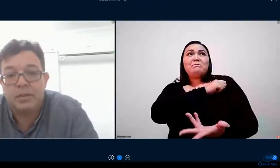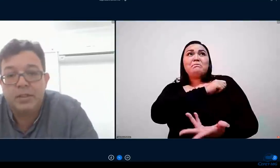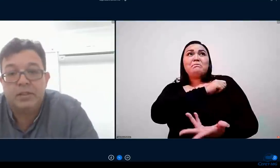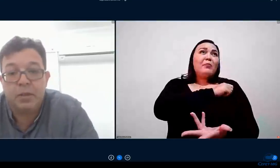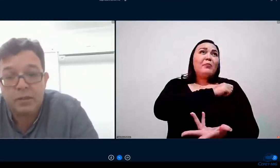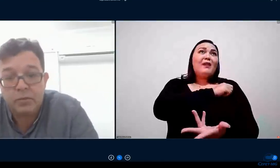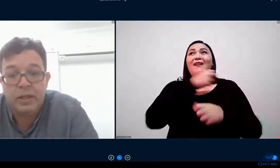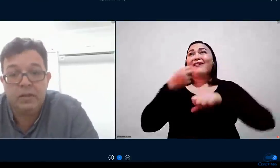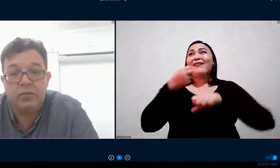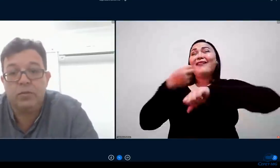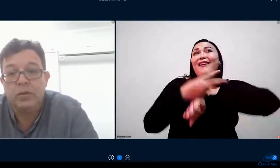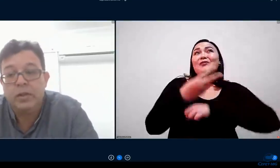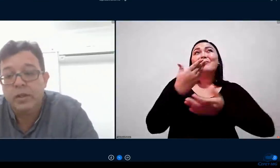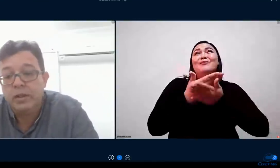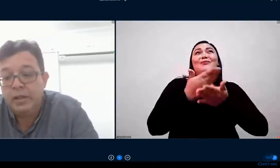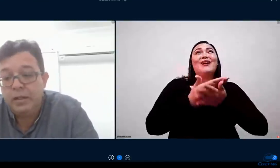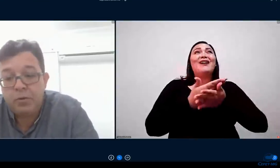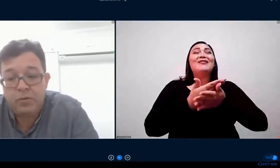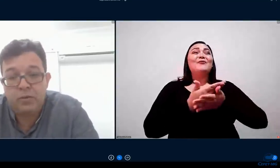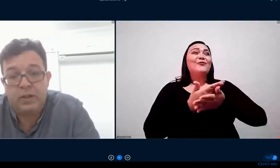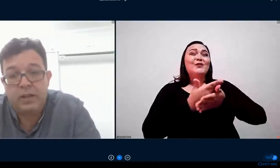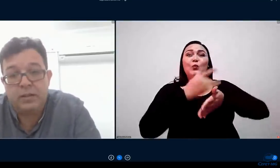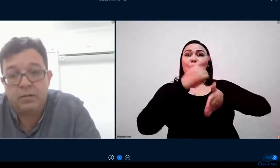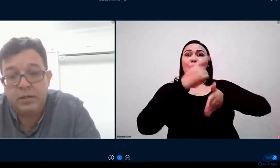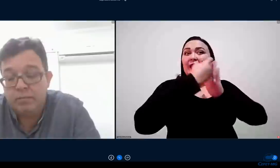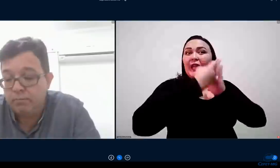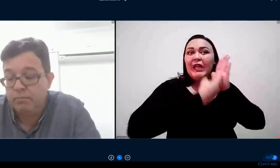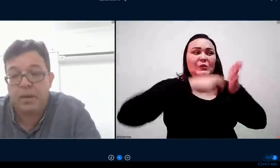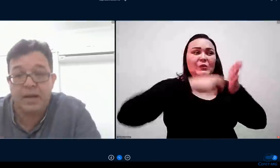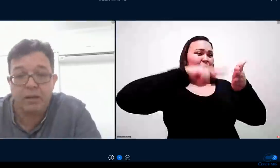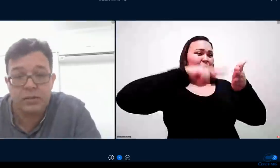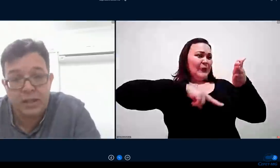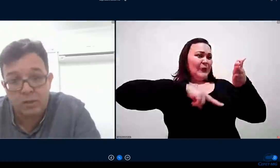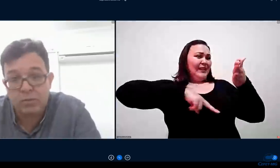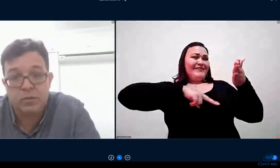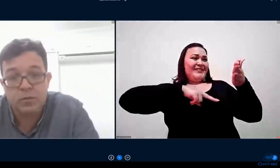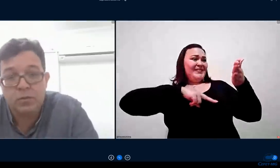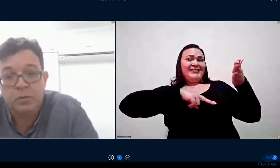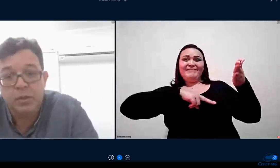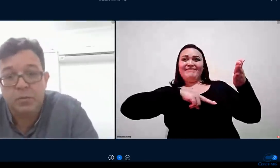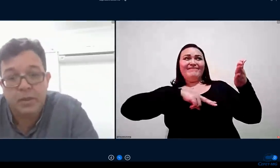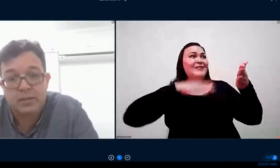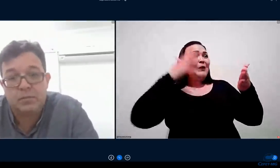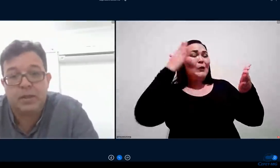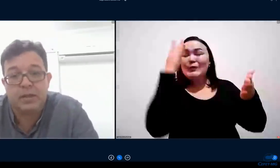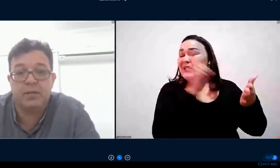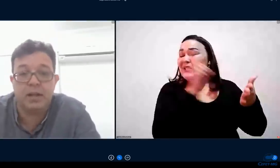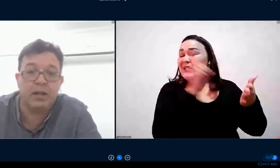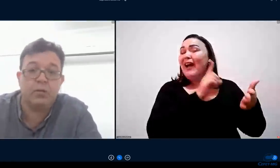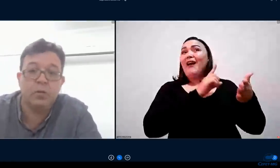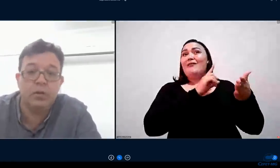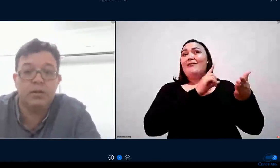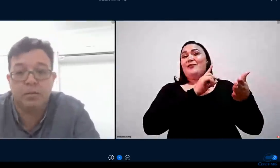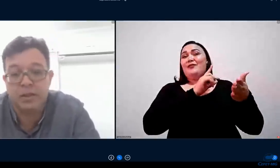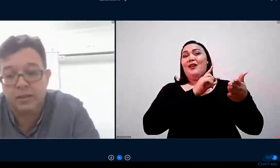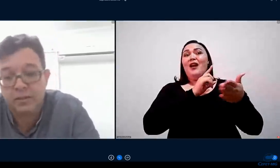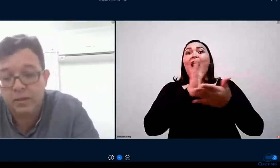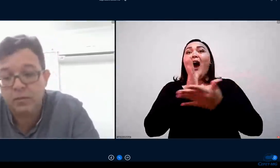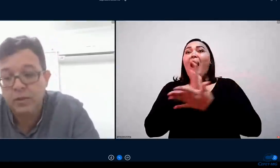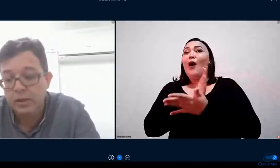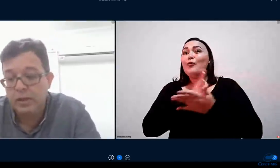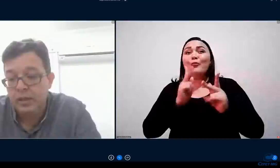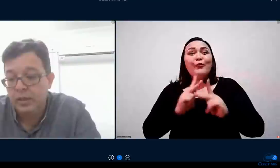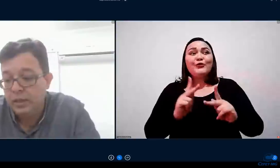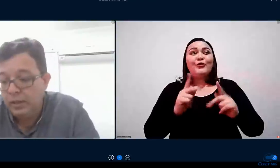praticamente interpretar um texto professores relatando que pararam de dar conteúdo no primeiro trimestre para ensinar leitura e